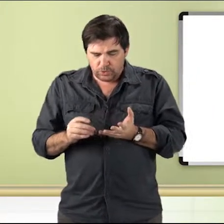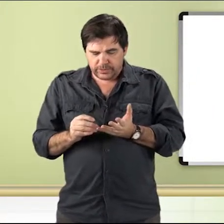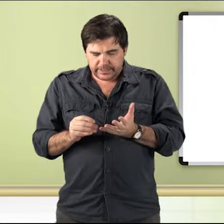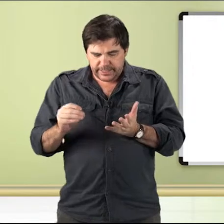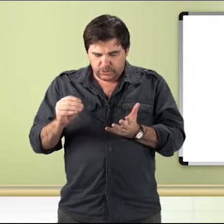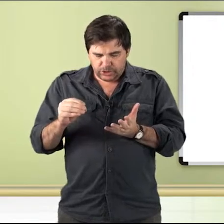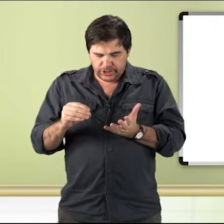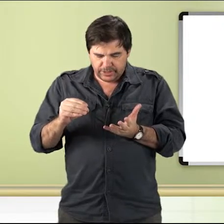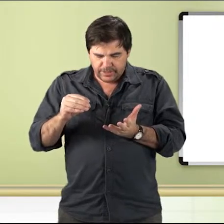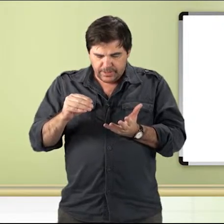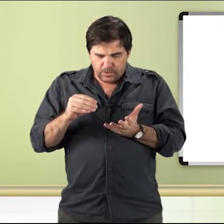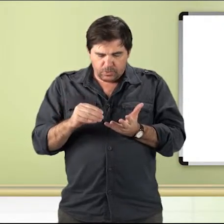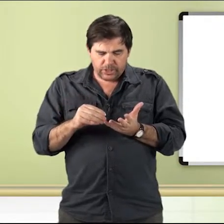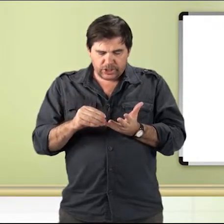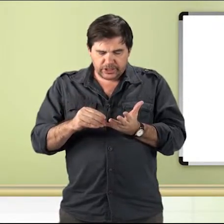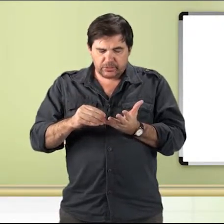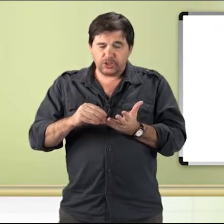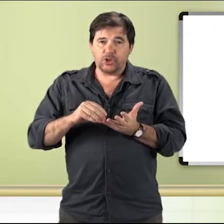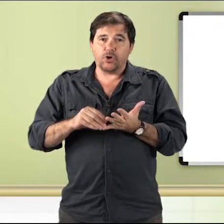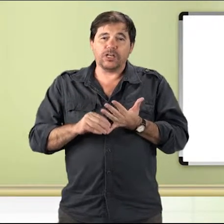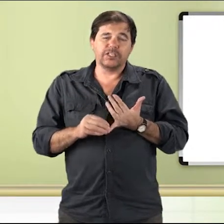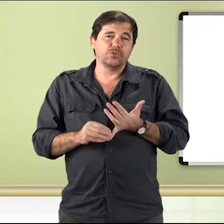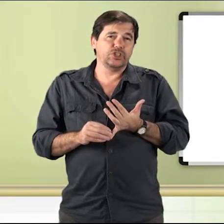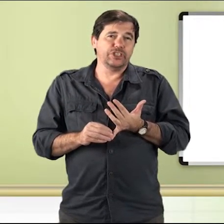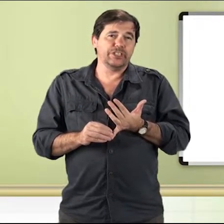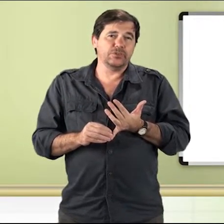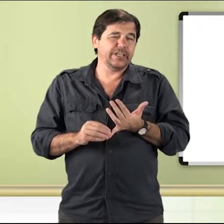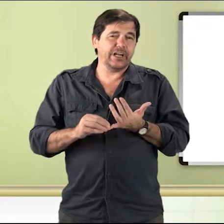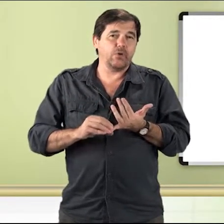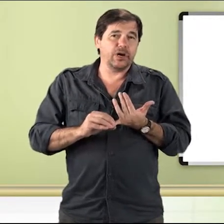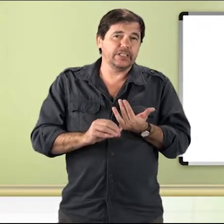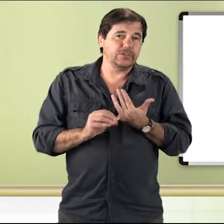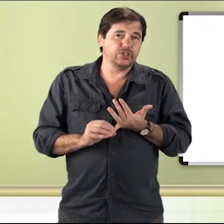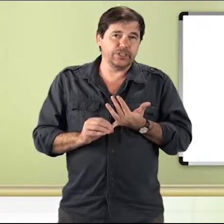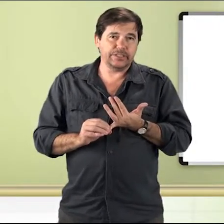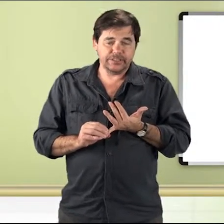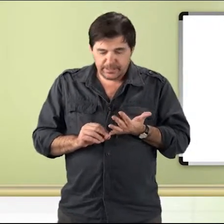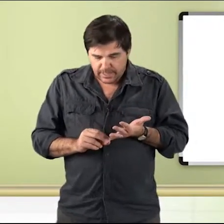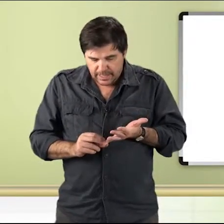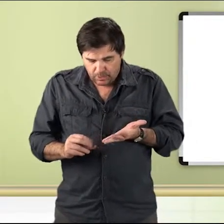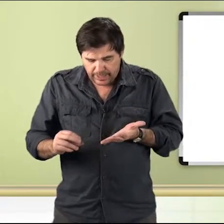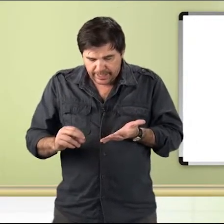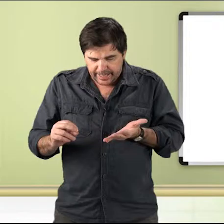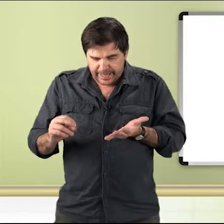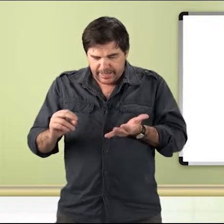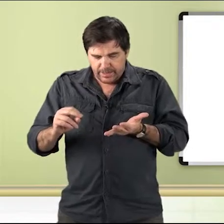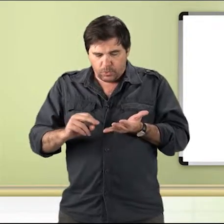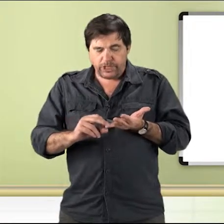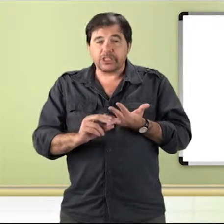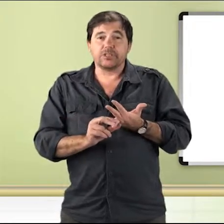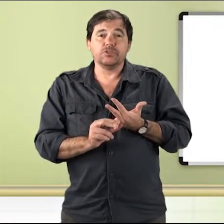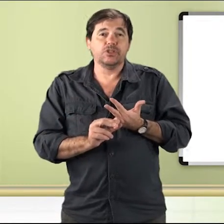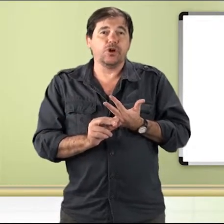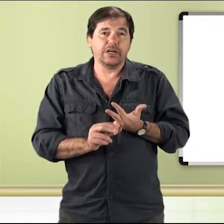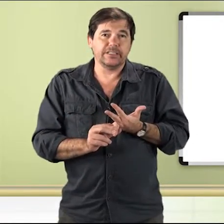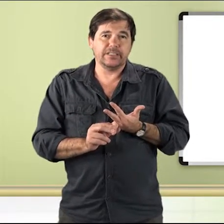conceitos de questão de ordem do dia, o que é ordem do dia, o que é questão de ordem.